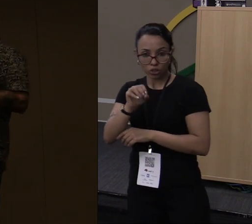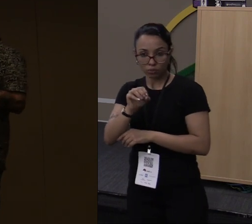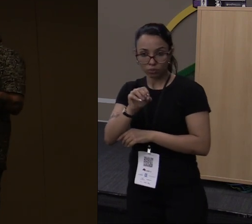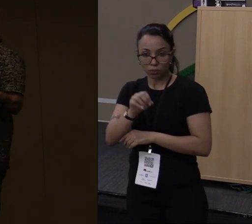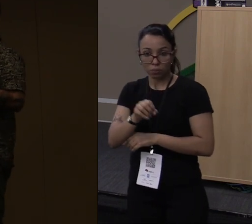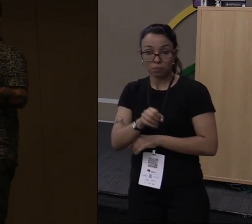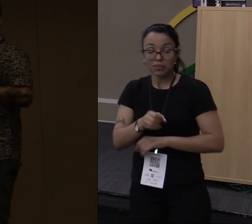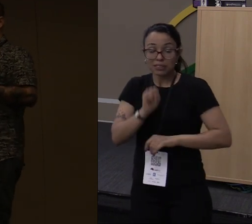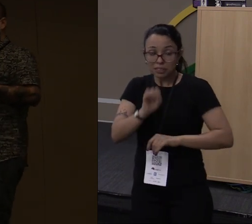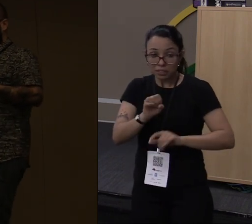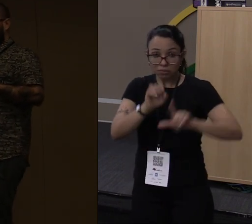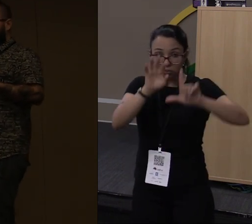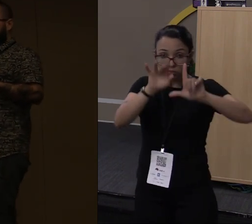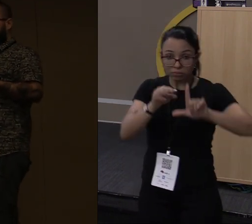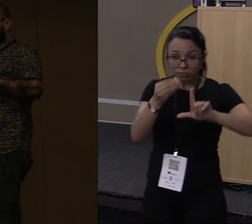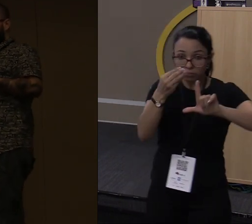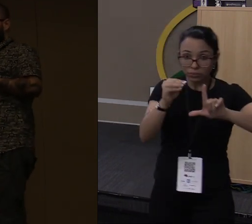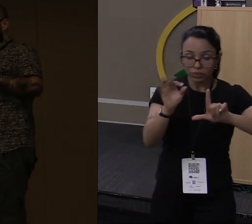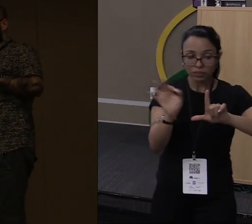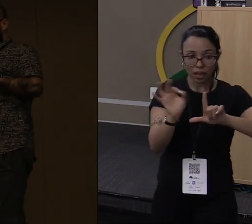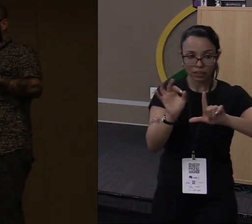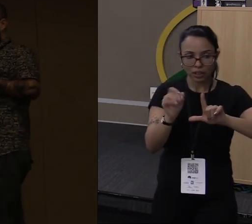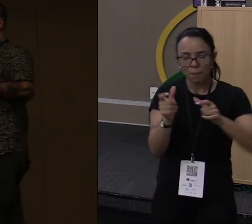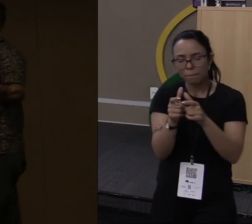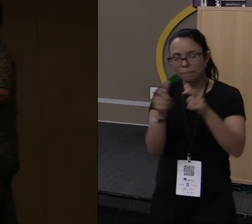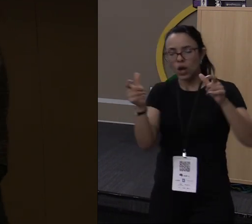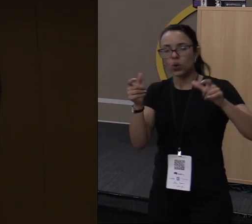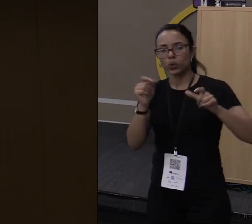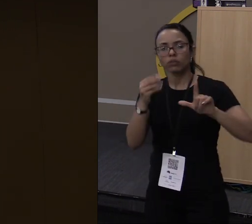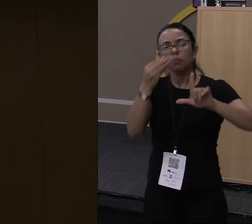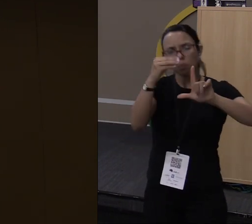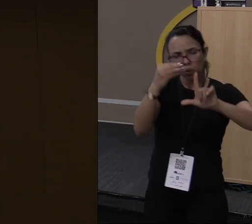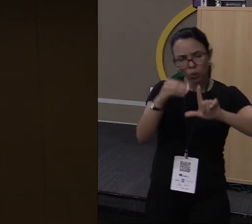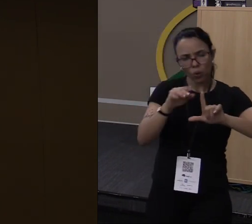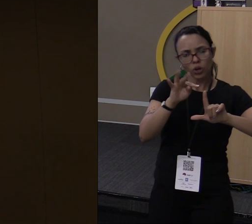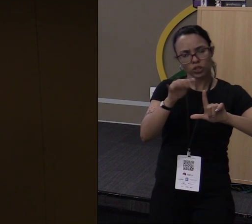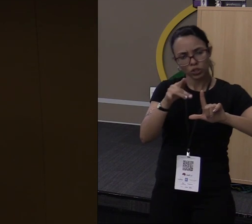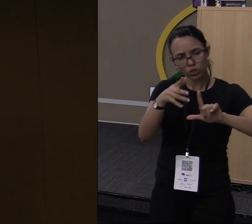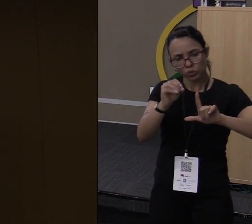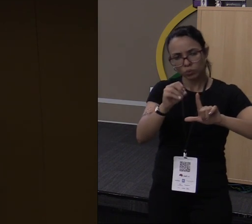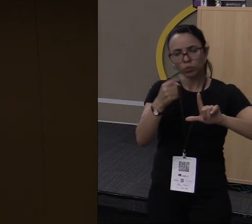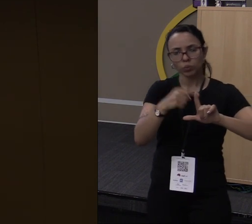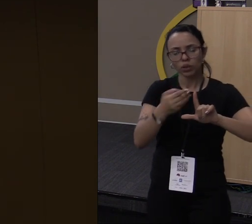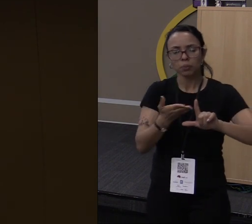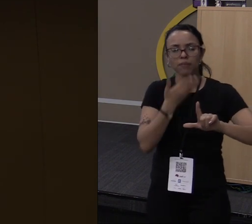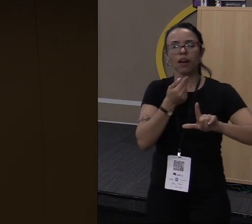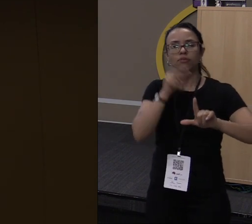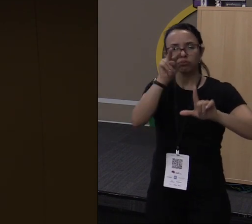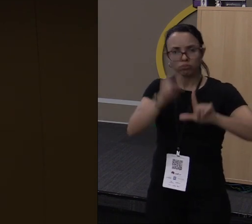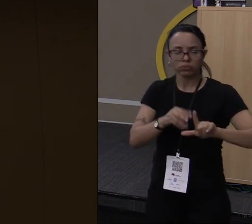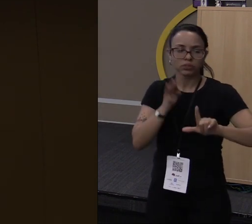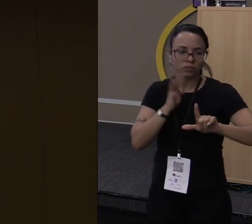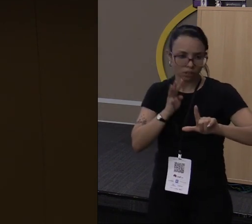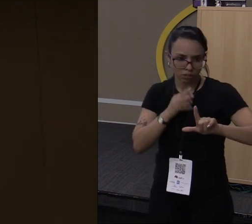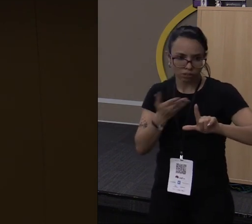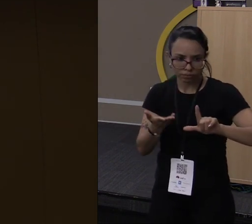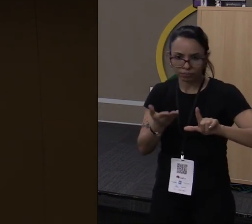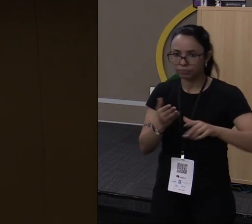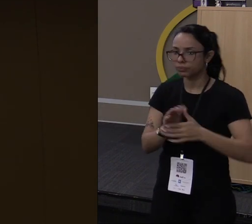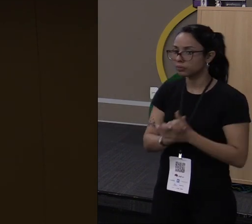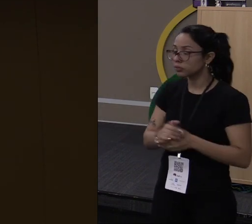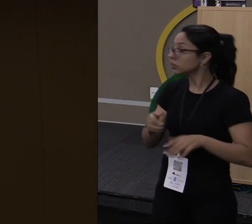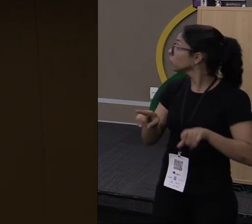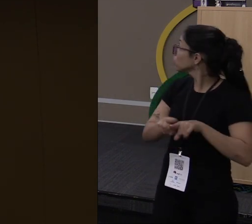Na maioria das vezes, a gente declara o tipo porque fica mais legal, mais fácil de entender. Aí eu tento fazer um int mais uma